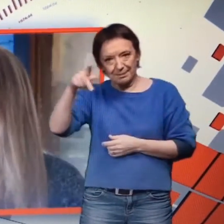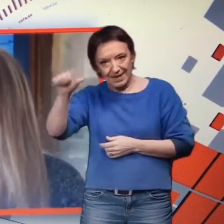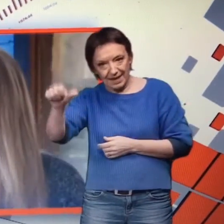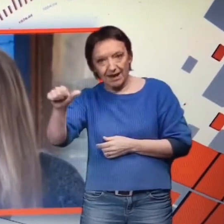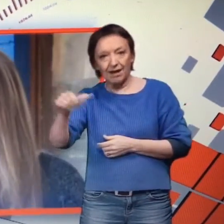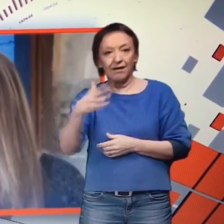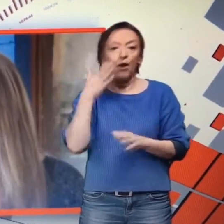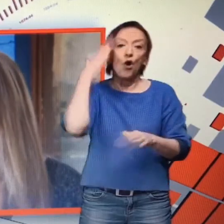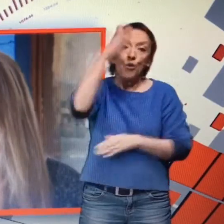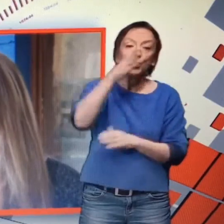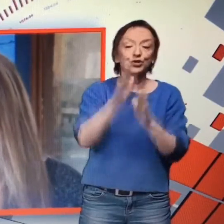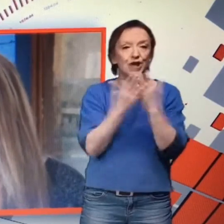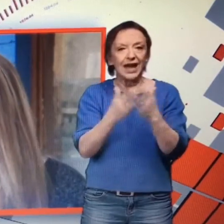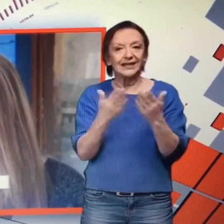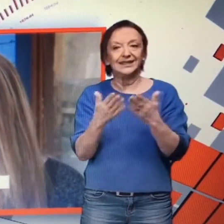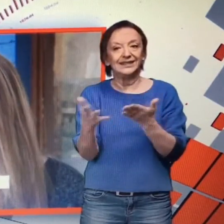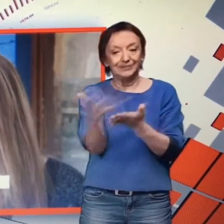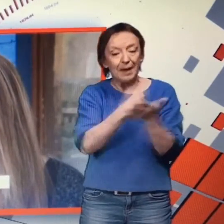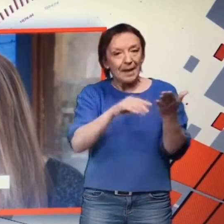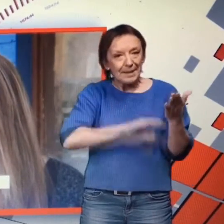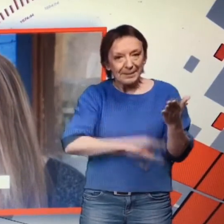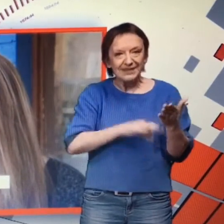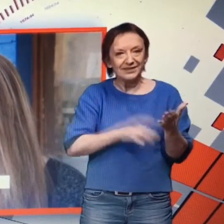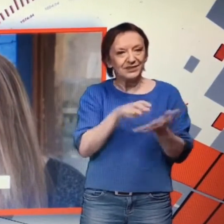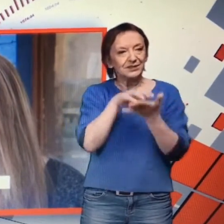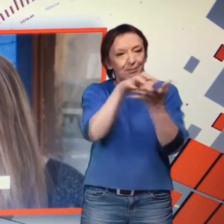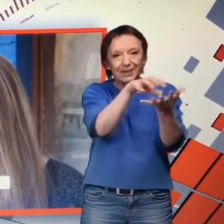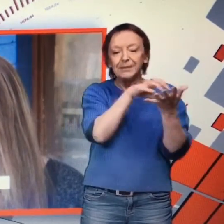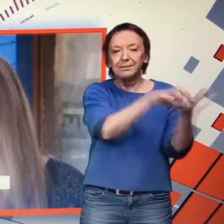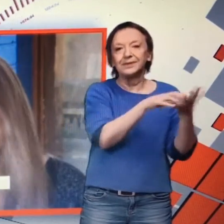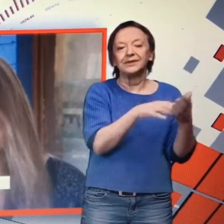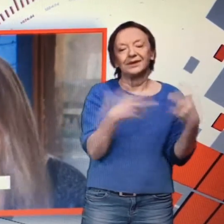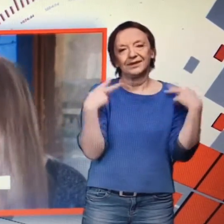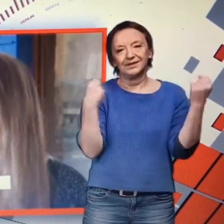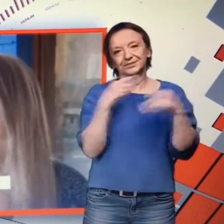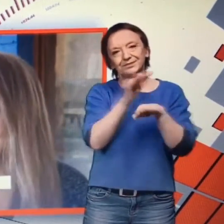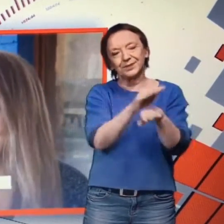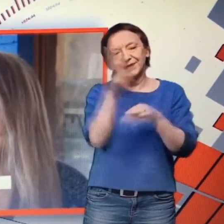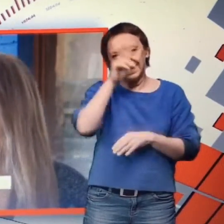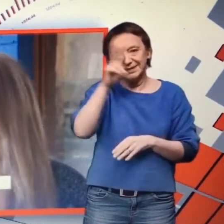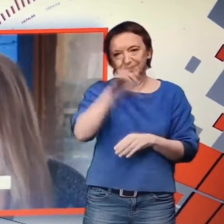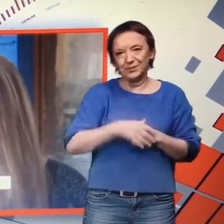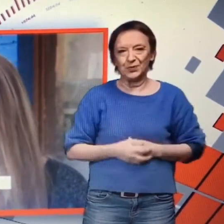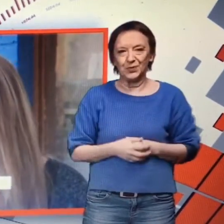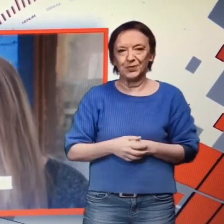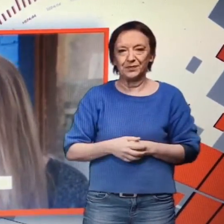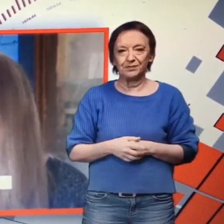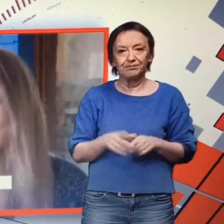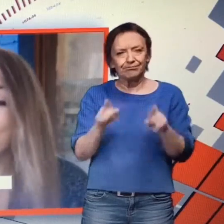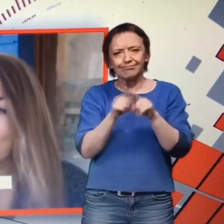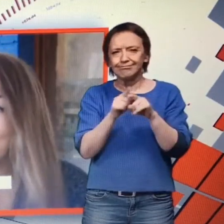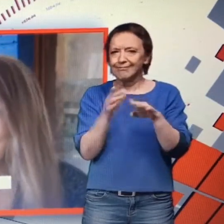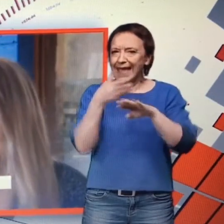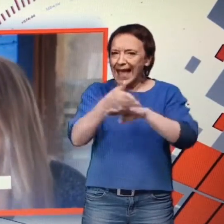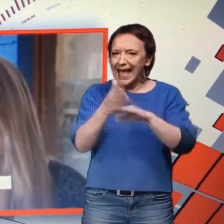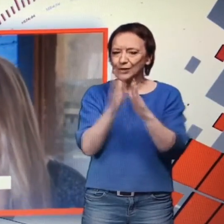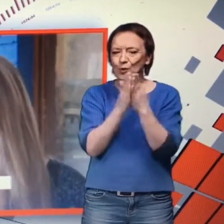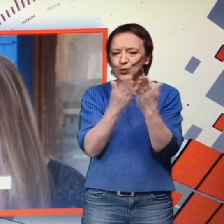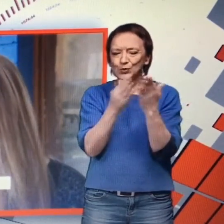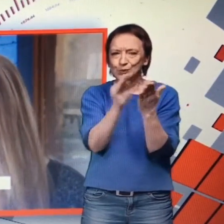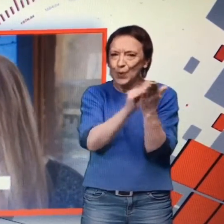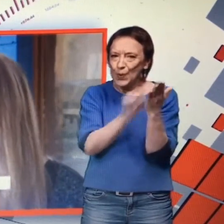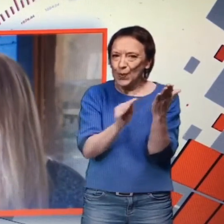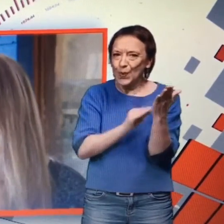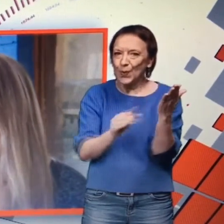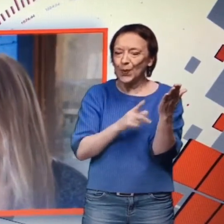association pour animaux. Et alors là, avez une belle préface quand même pour ce premier livre. Une très belle préface parce qu'on a eu... Enfin, Julien Doré a